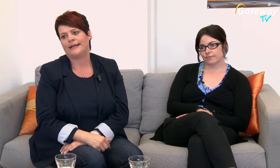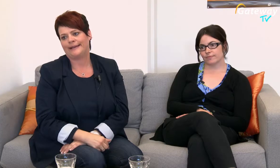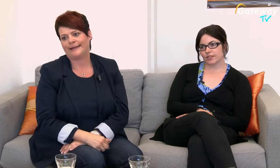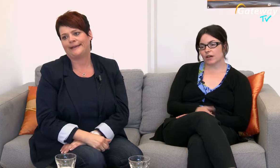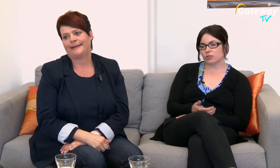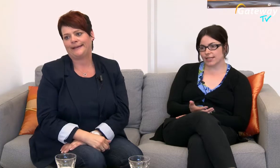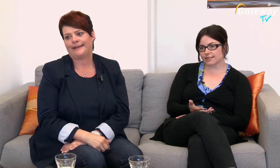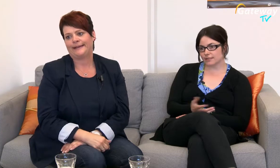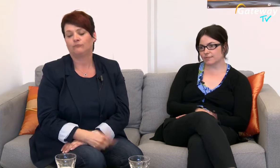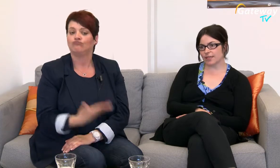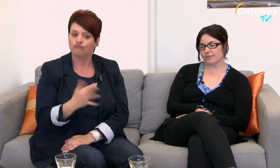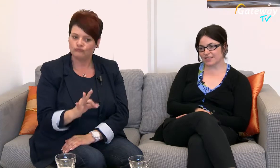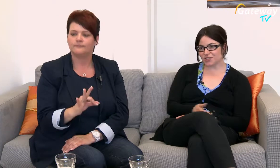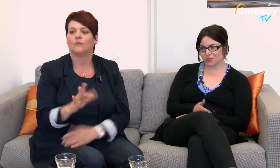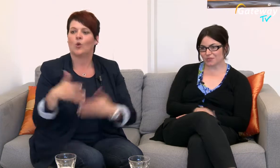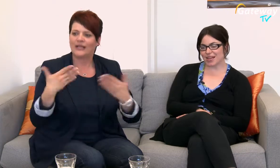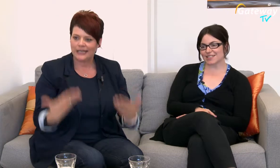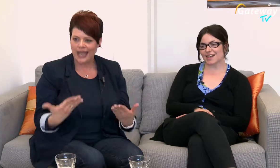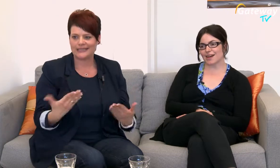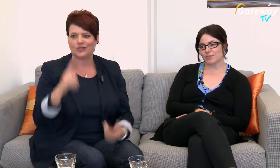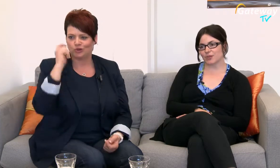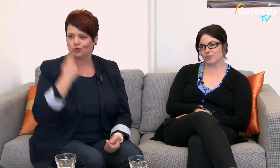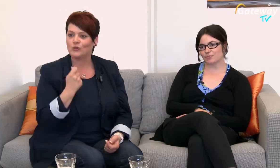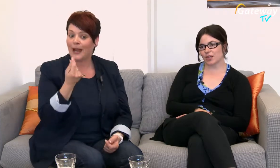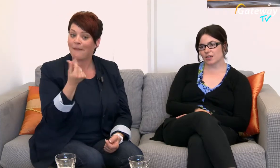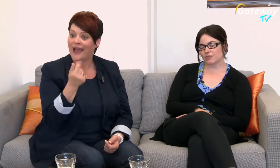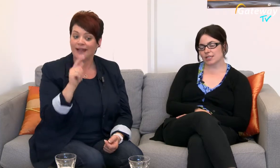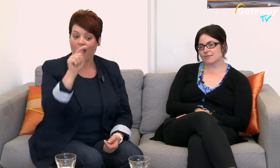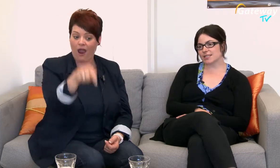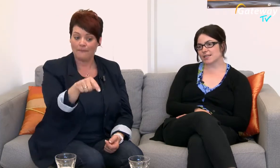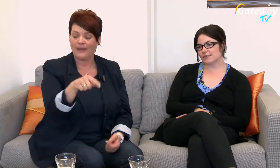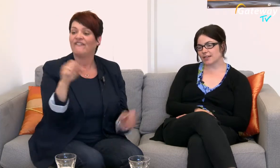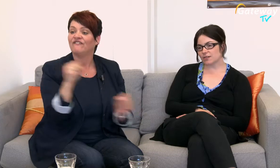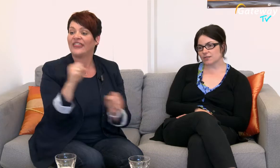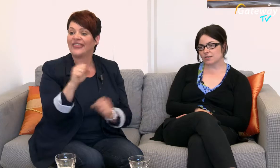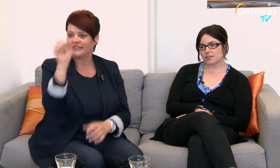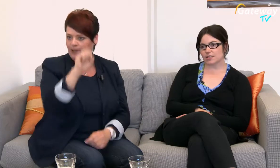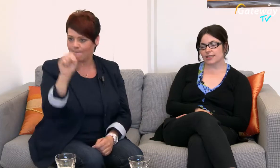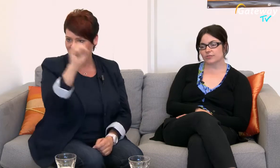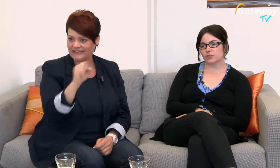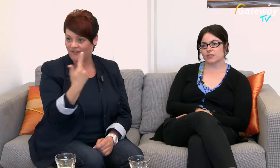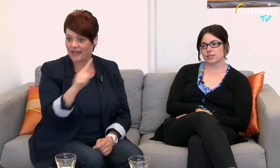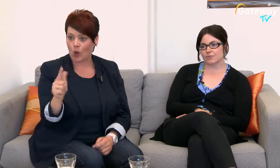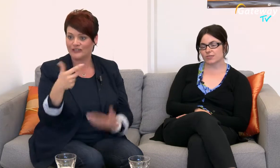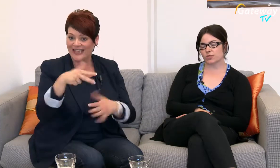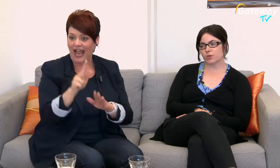Genau und jetzt gibt es ja die Studienbeiträge ab Wintersemester 2013-14 nicht mehr Es wird aber